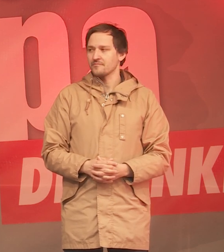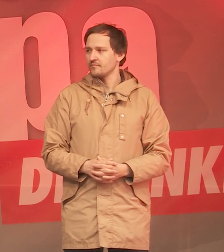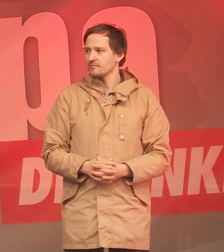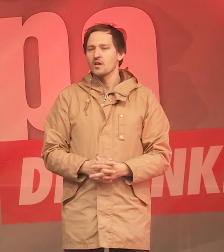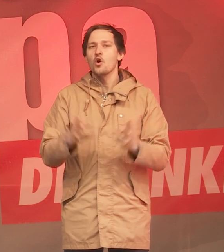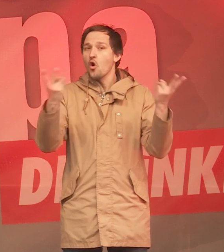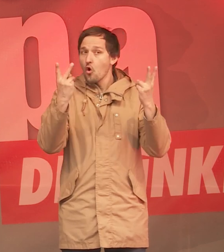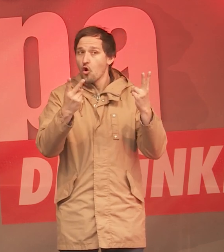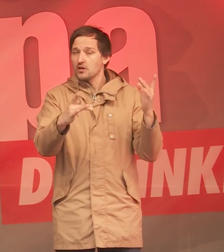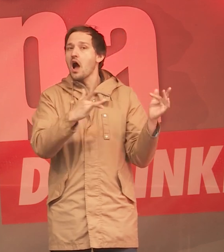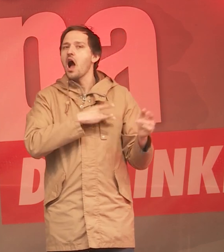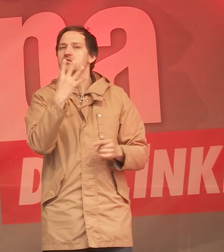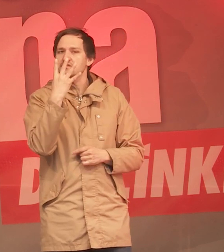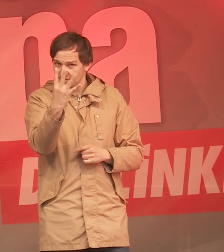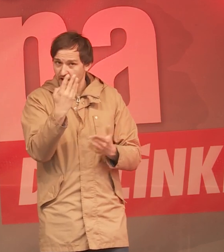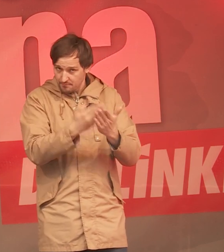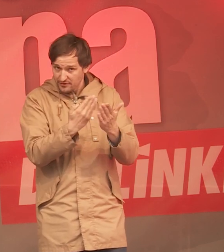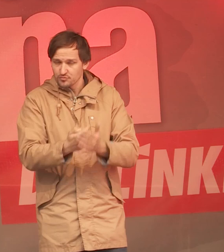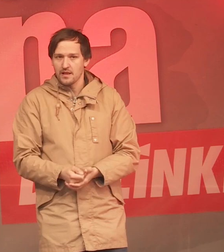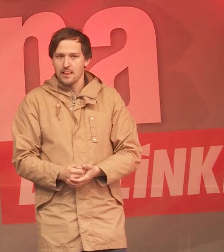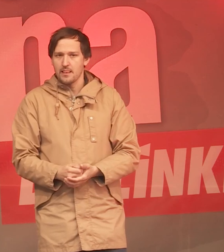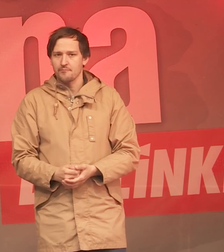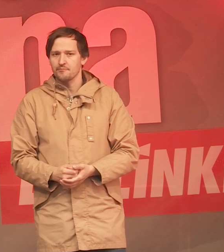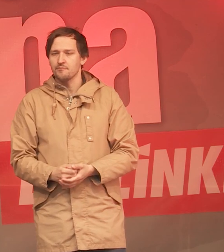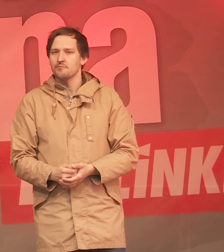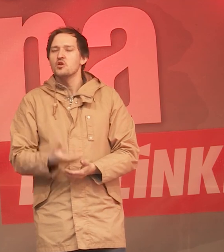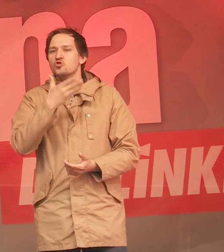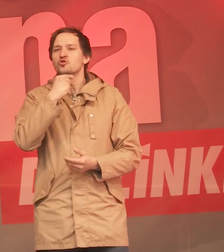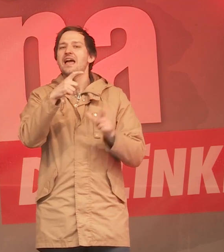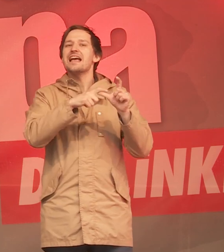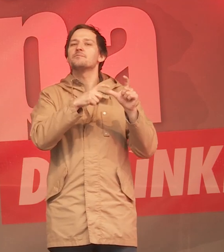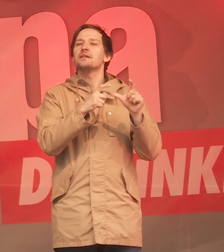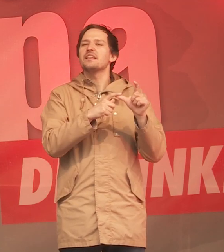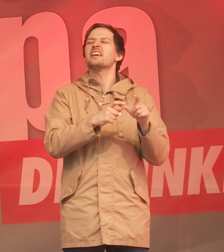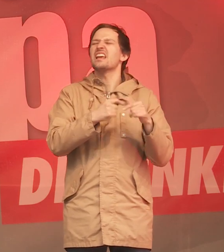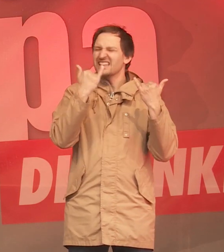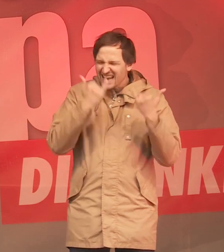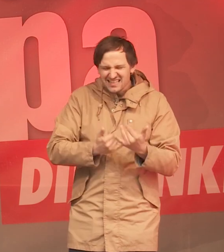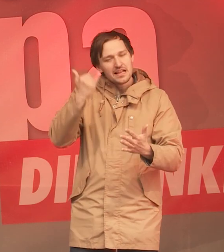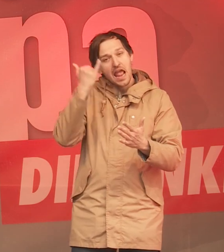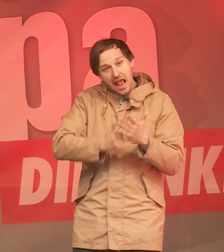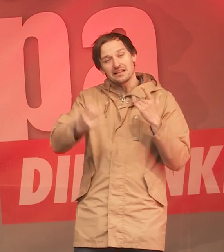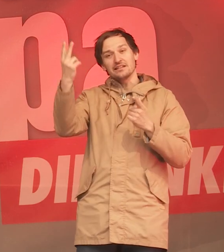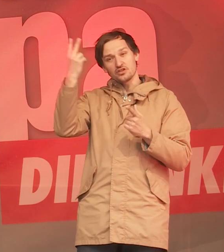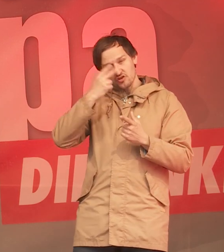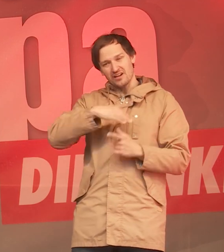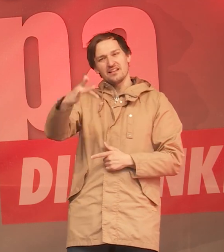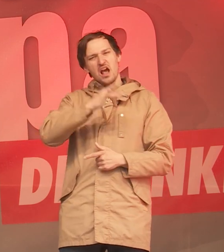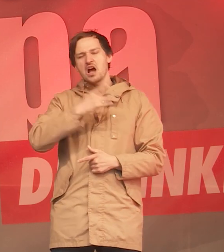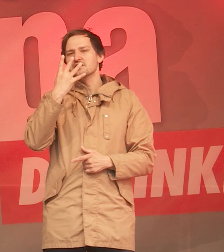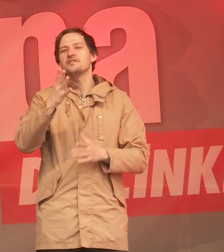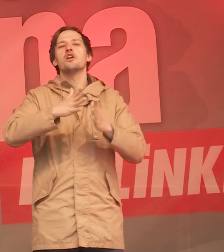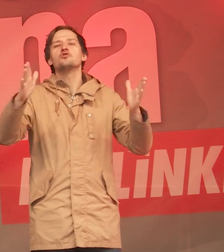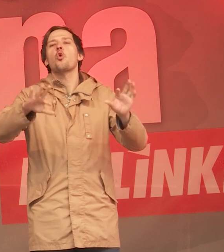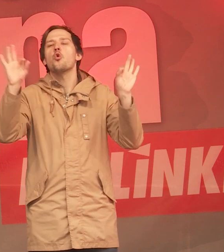Oder reden wir über Hartz IV. Ich es ist ja schön, dass auch die SPD inzwischen verstanden hat, dass Hartz IV ein riesiger Fehler